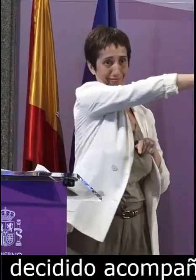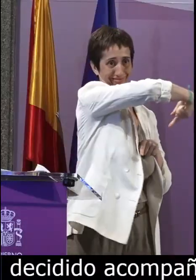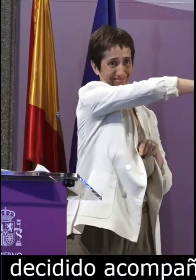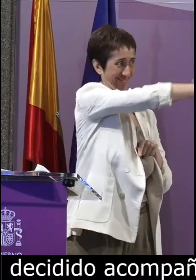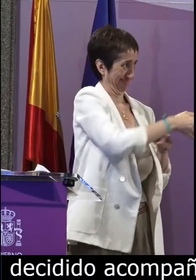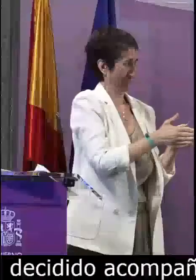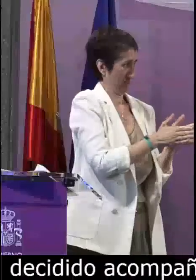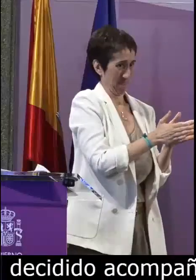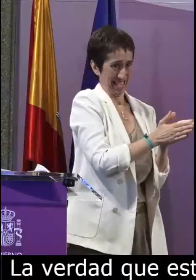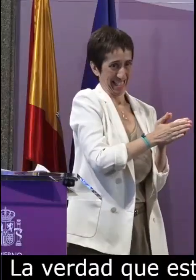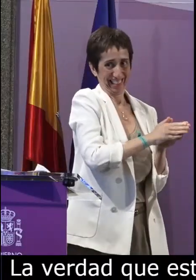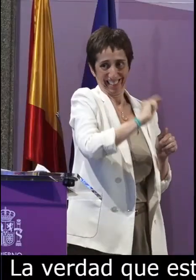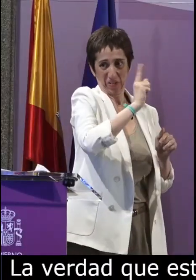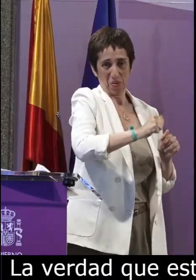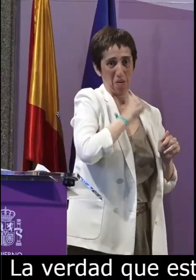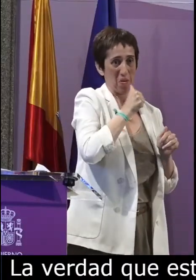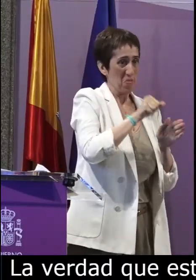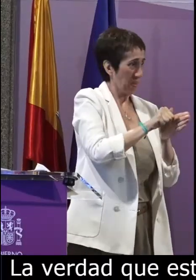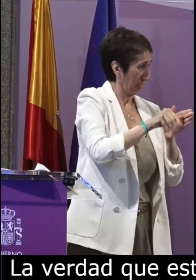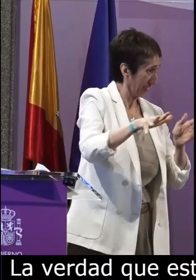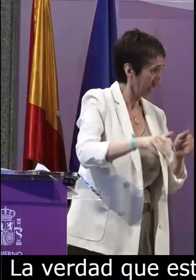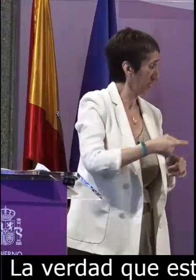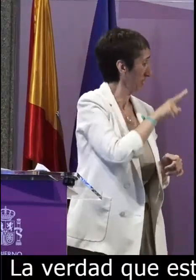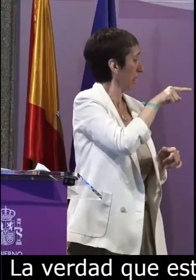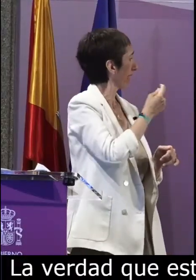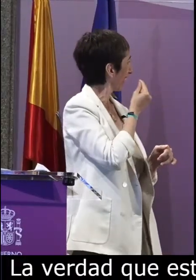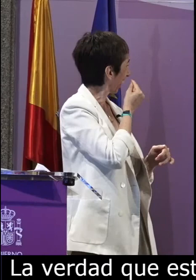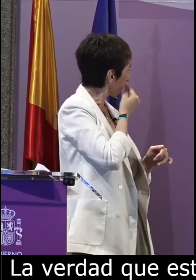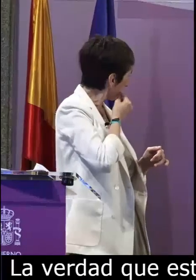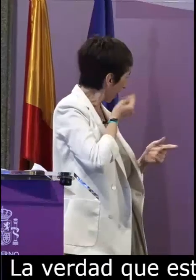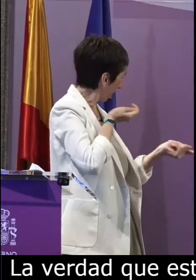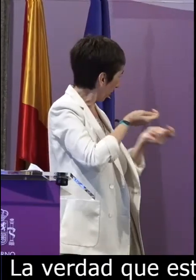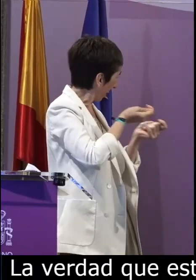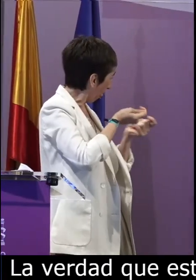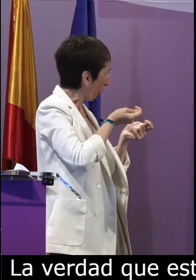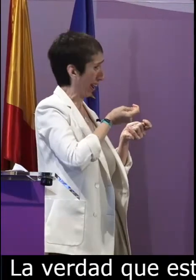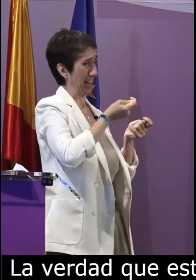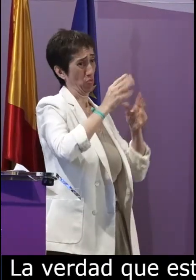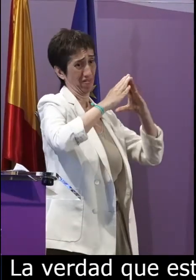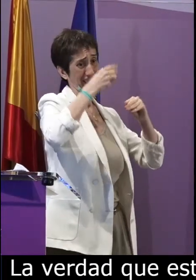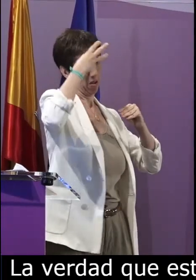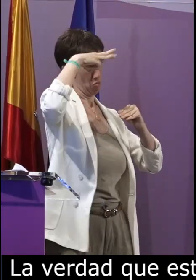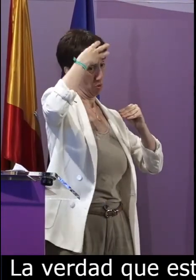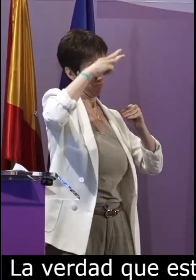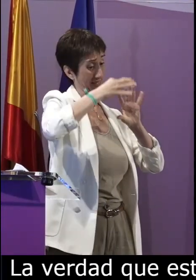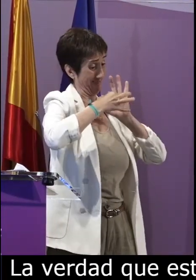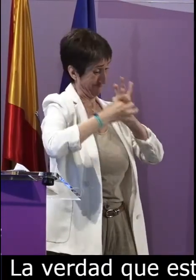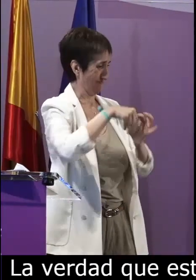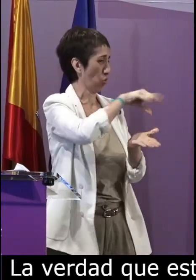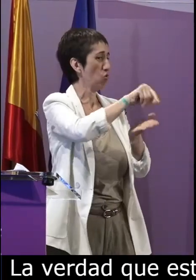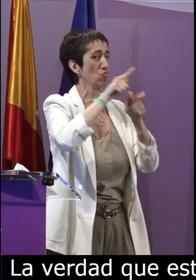porque las compañeras lingüistas que me acompañan en la mesa Gemma